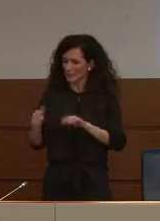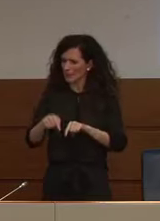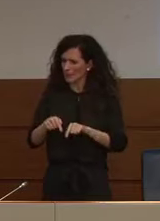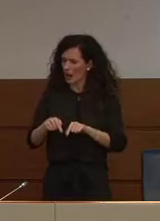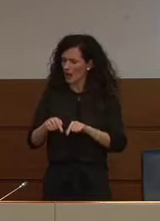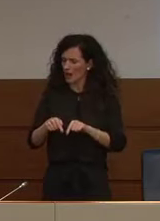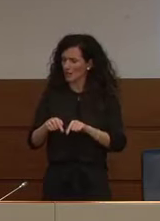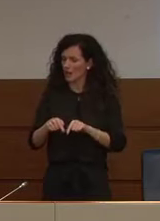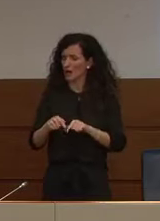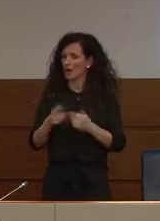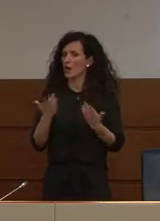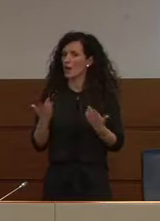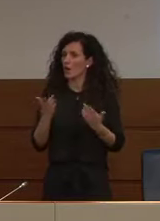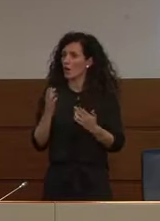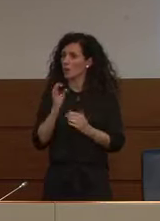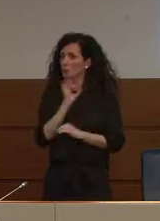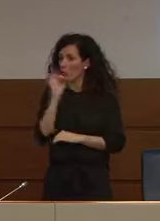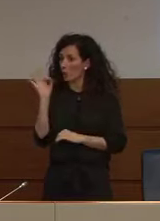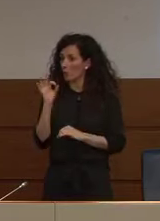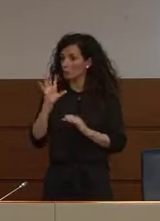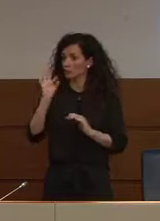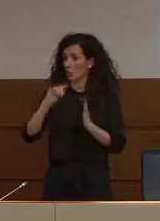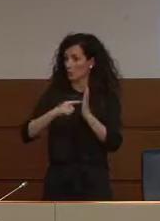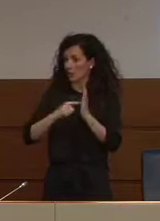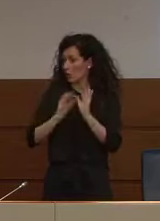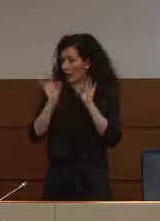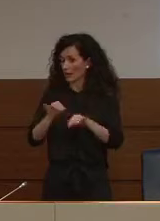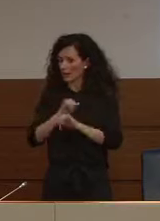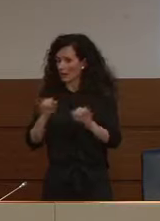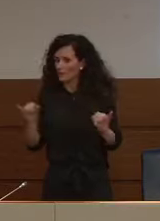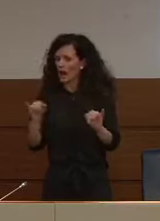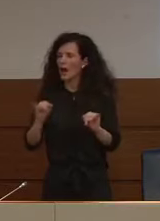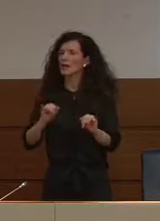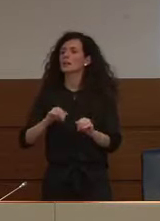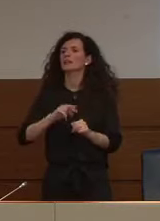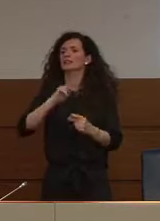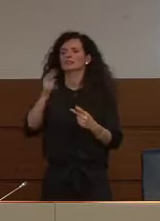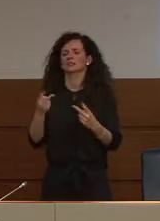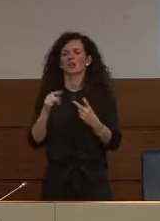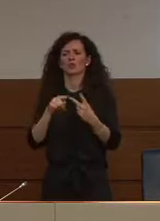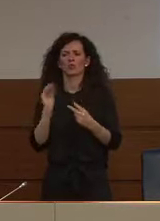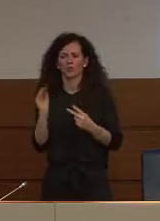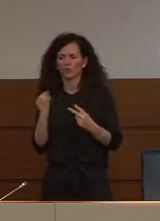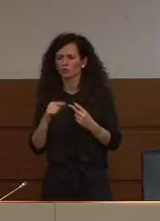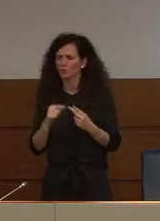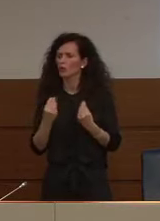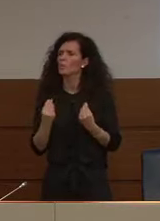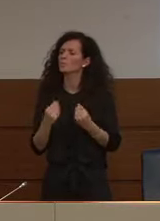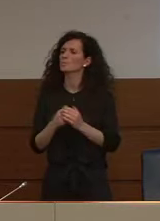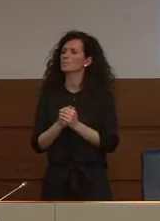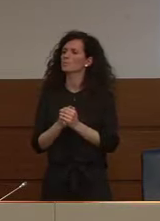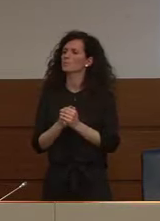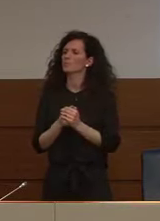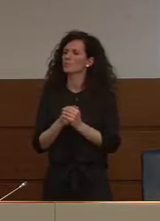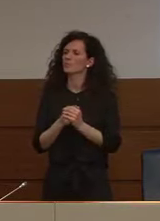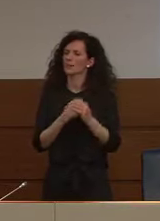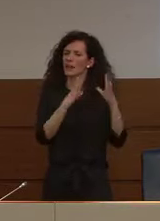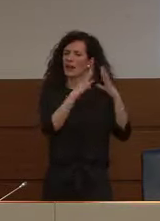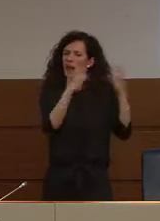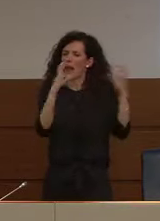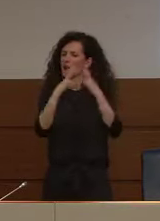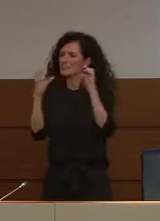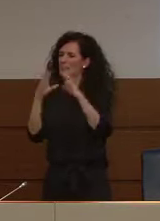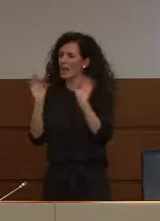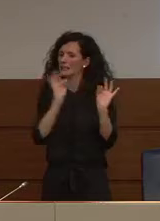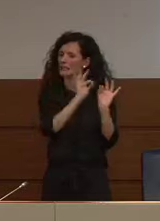a questa cifra non si arriverà mai e poi a che punto è anche la rigenerazione di alcune aziende di alcune